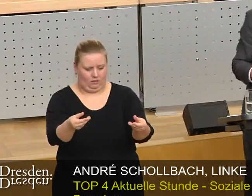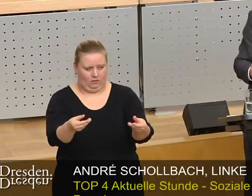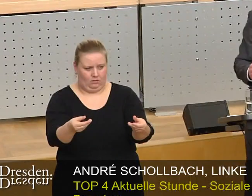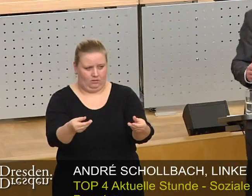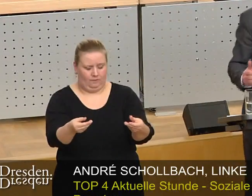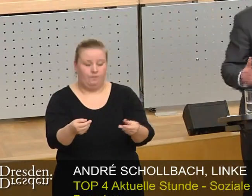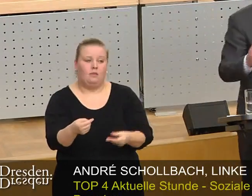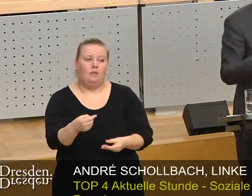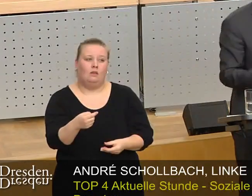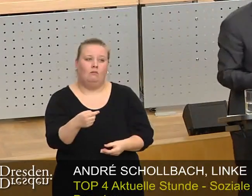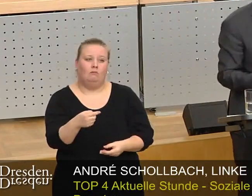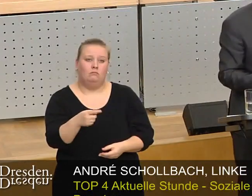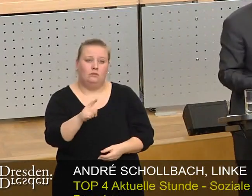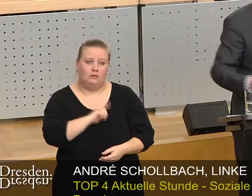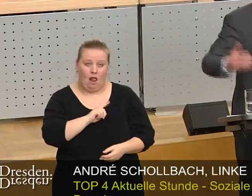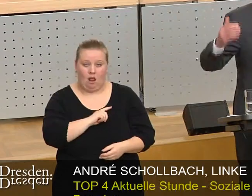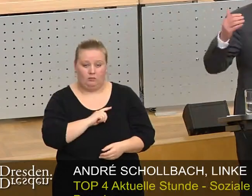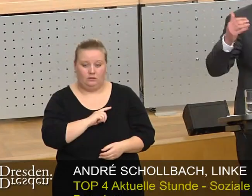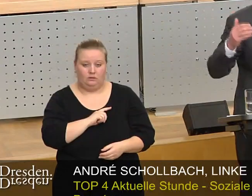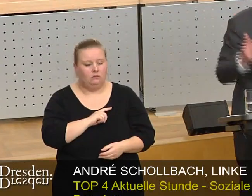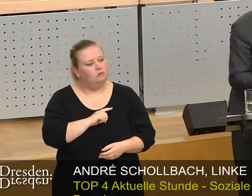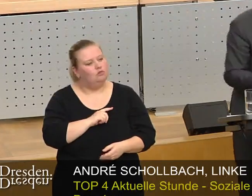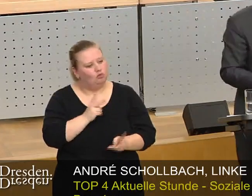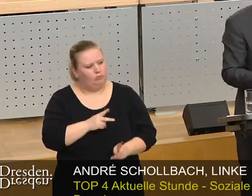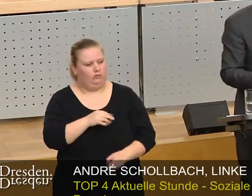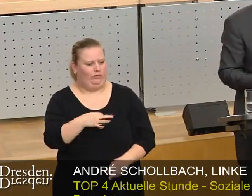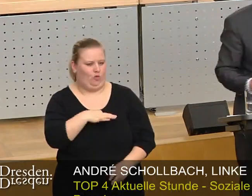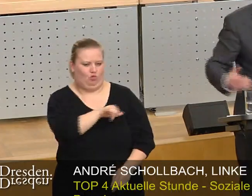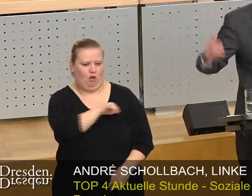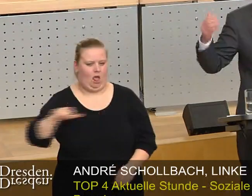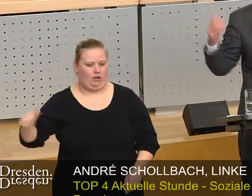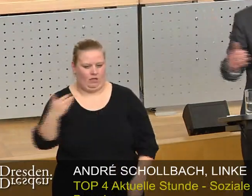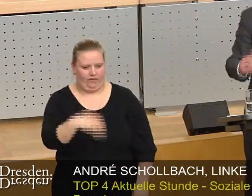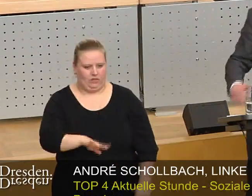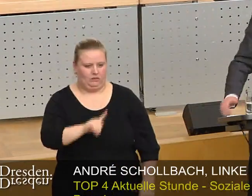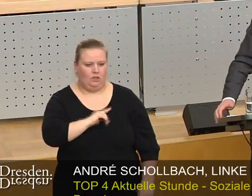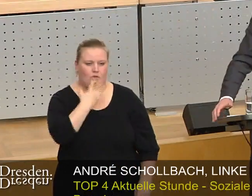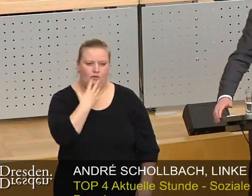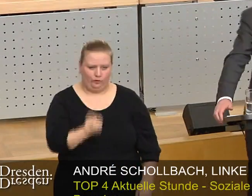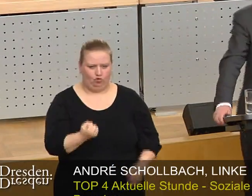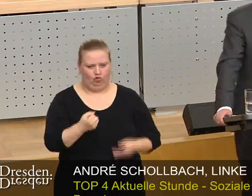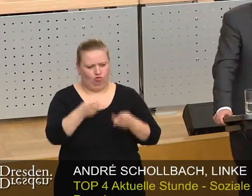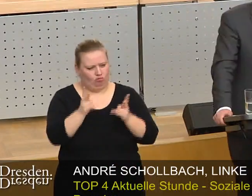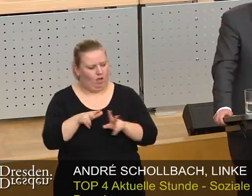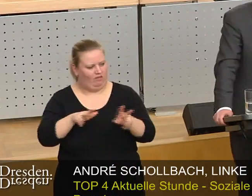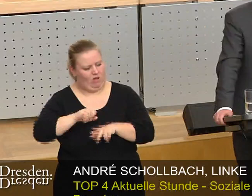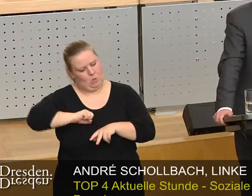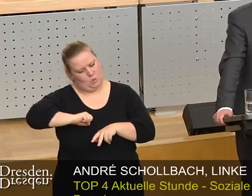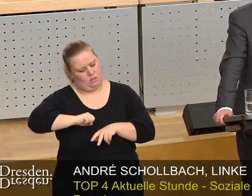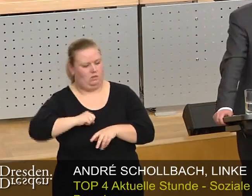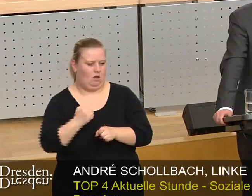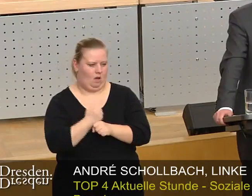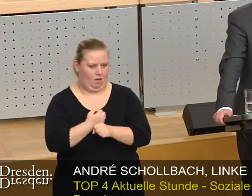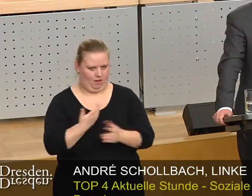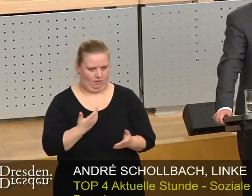einräumen, mir persönlich hat das alles etwas sehr lange gedauert. Ich hätte mir gewünscht, dass die Stadtverwaltung zügiger